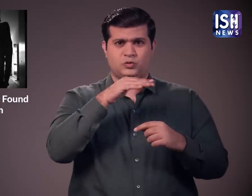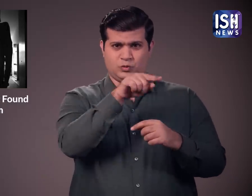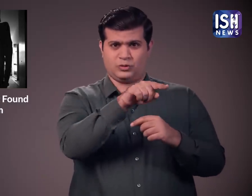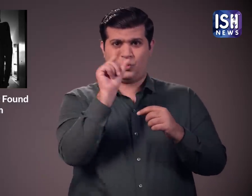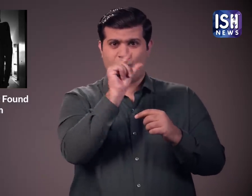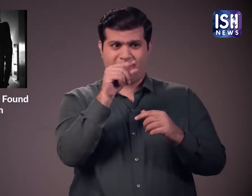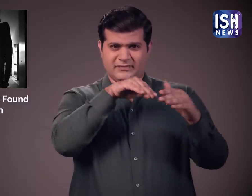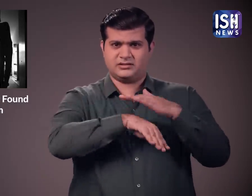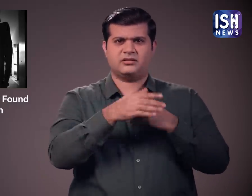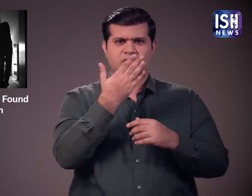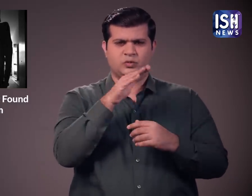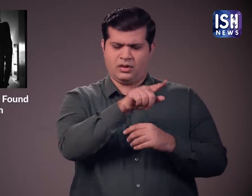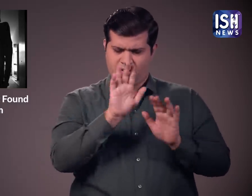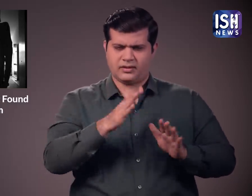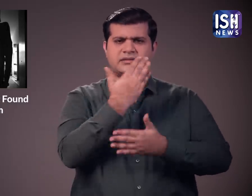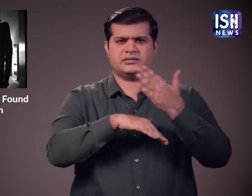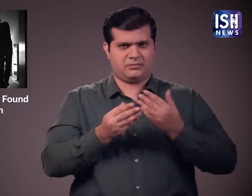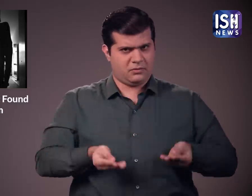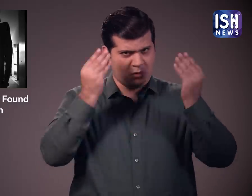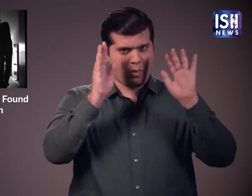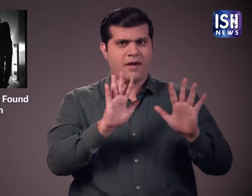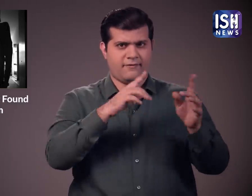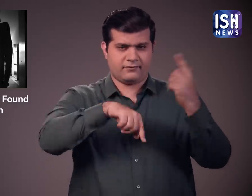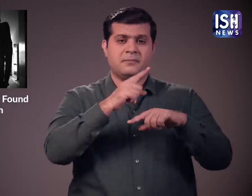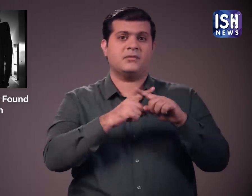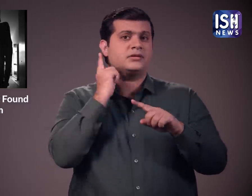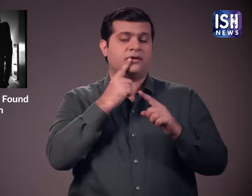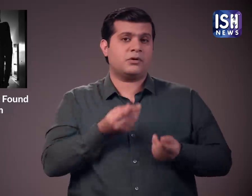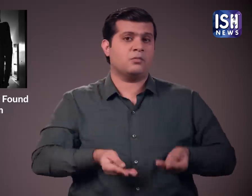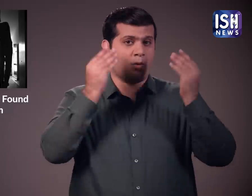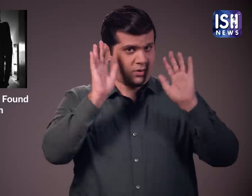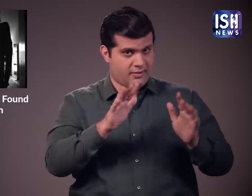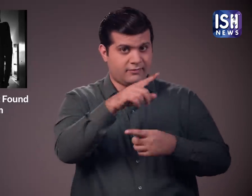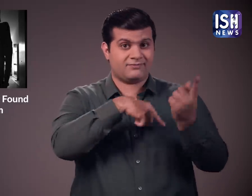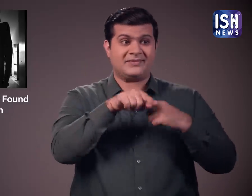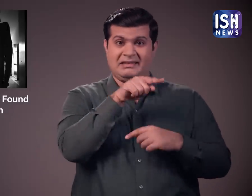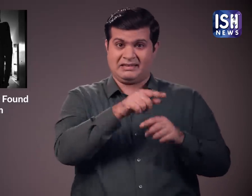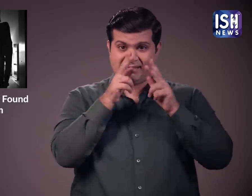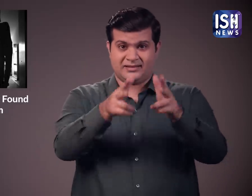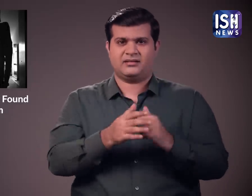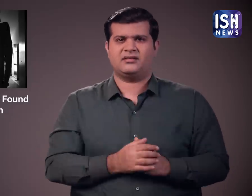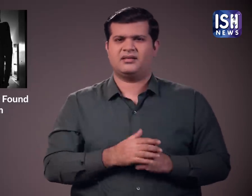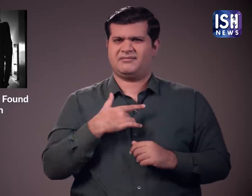विश्वविद्यालाई में बहुत सारे दिव्यांग चात्र है और बहुत सारे डेफ चात्र भी है। चात्रों के अनुसार